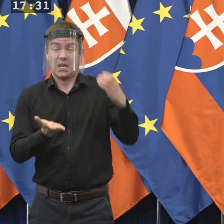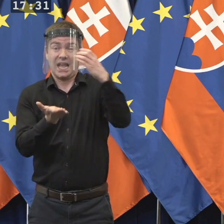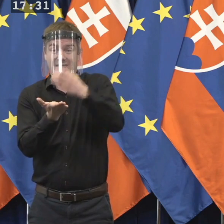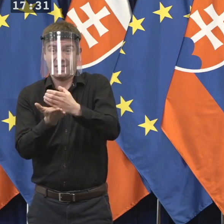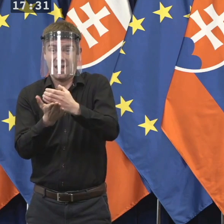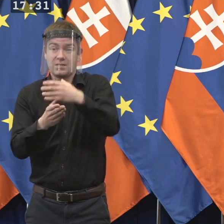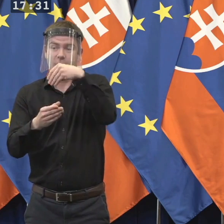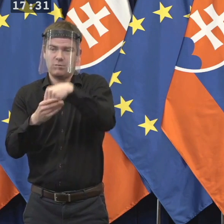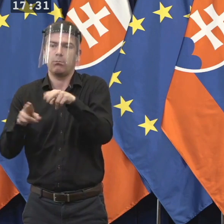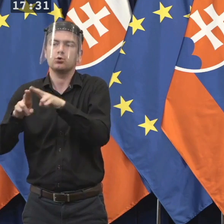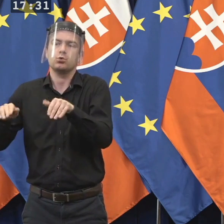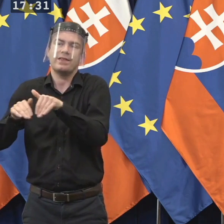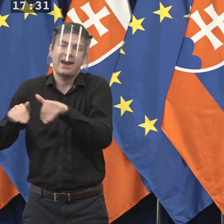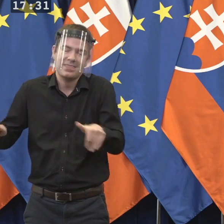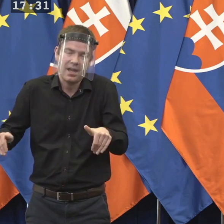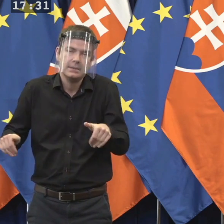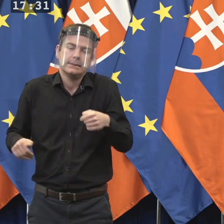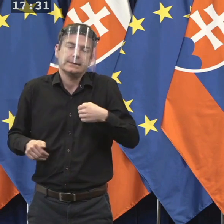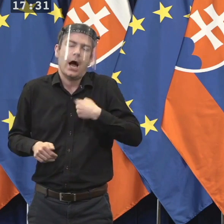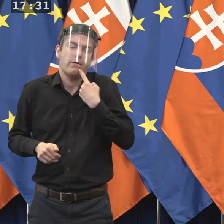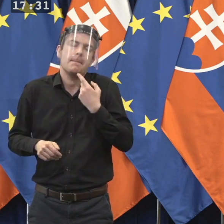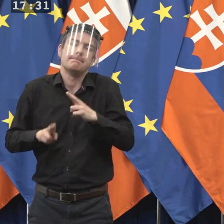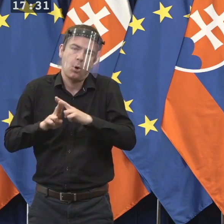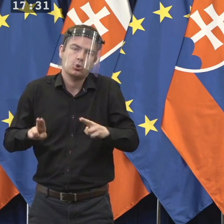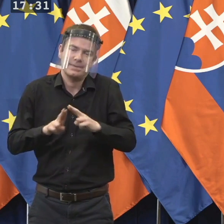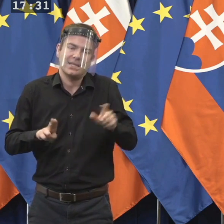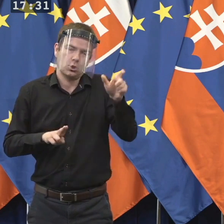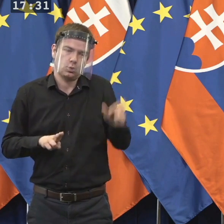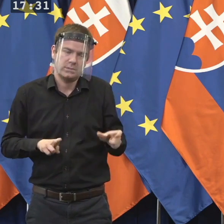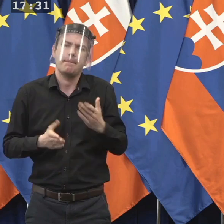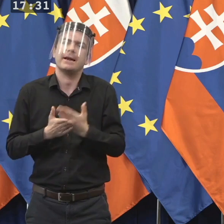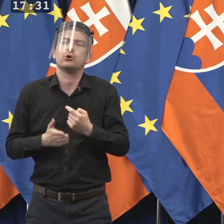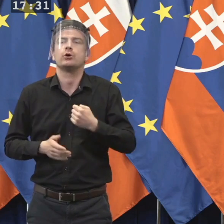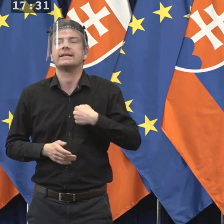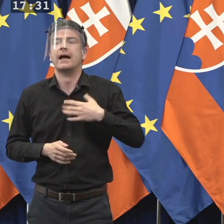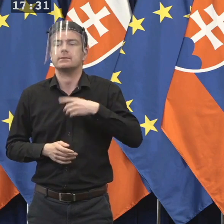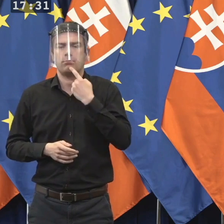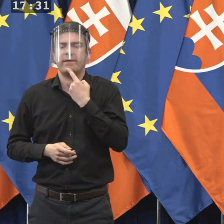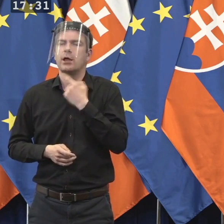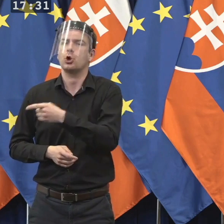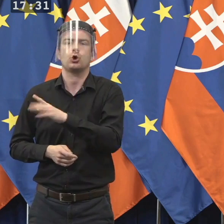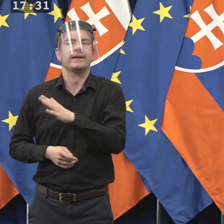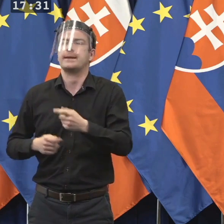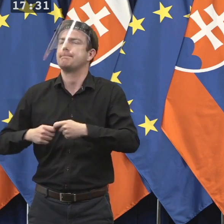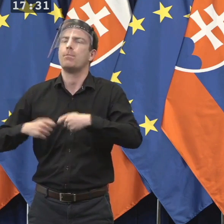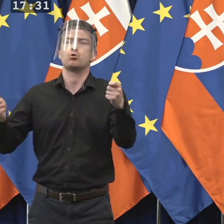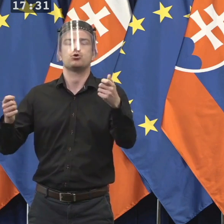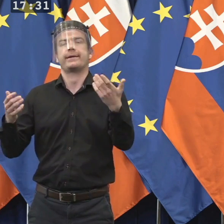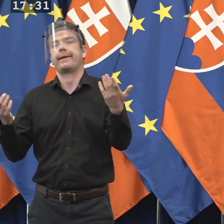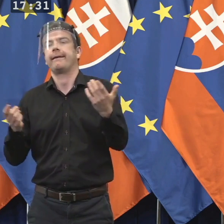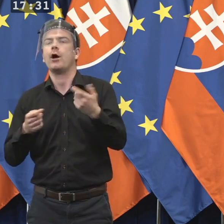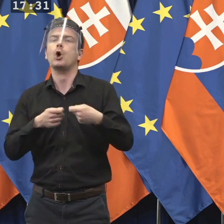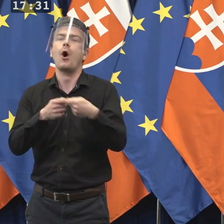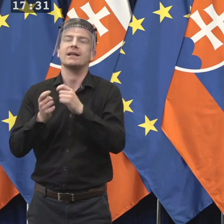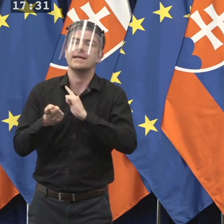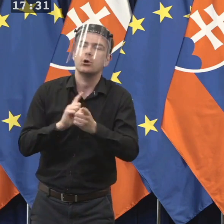súdnictva. A tým pádom by som bol veľmi rád, aby sa to nepovážovalo za nejaké porušovanie či koaličných dohôd, programového vyhlásenia vlády